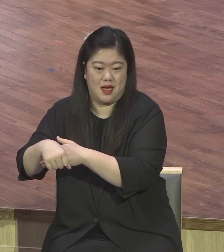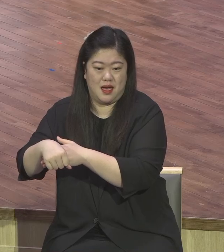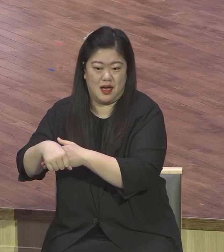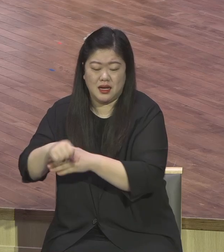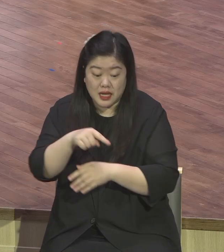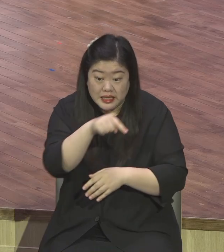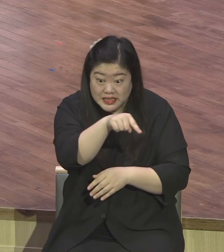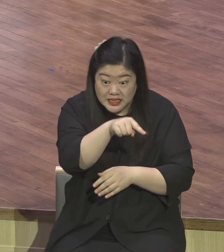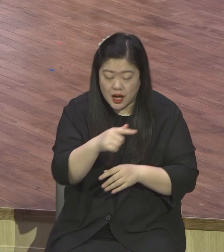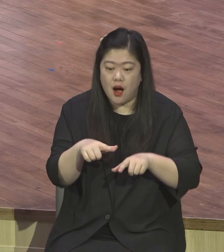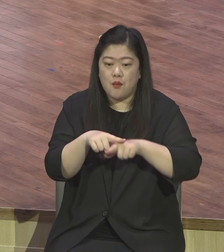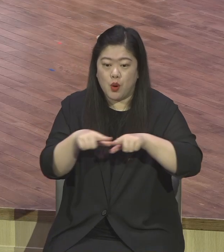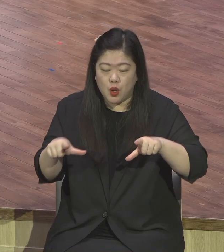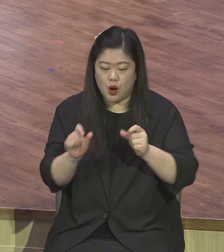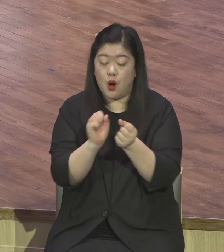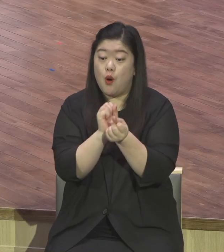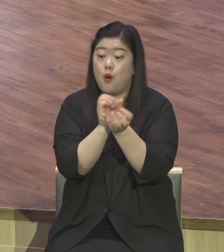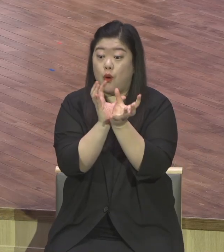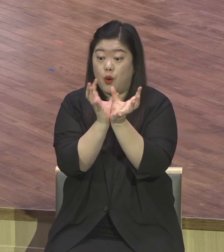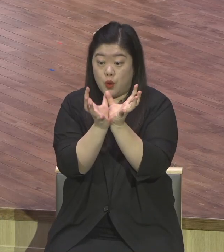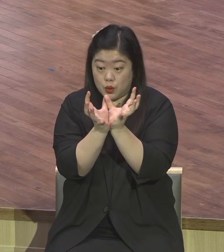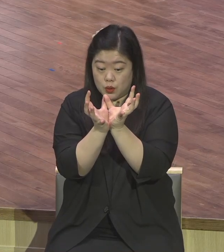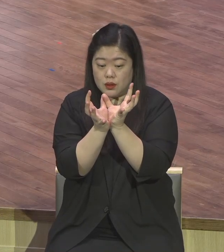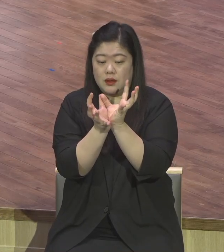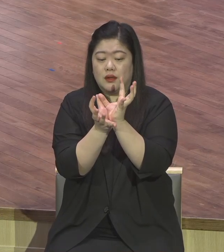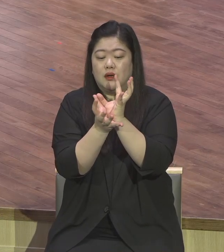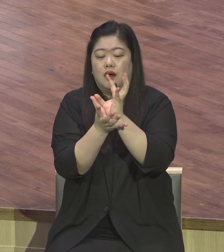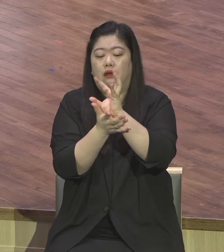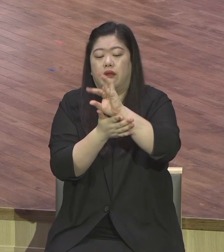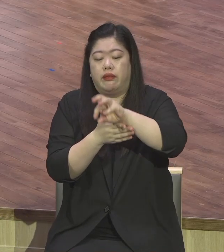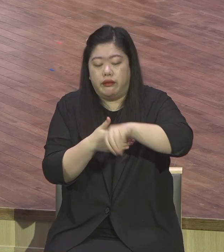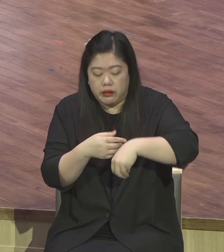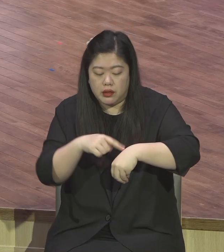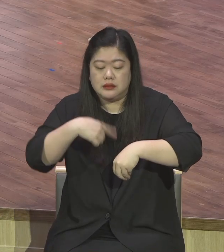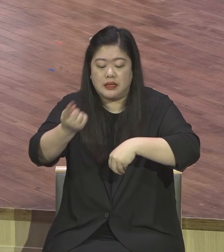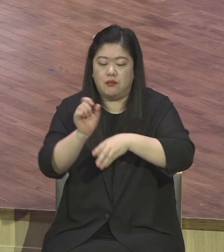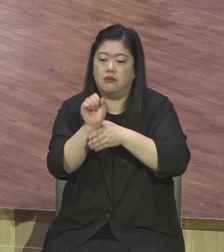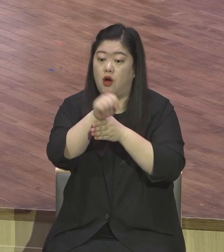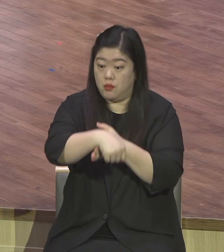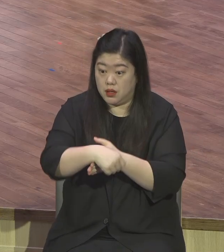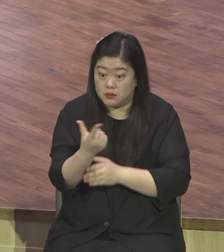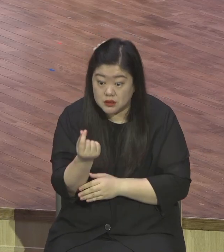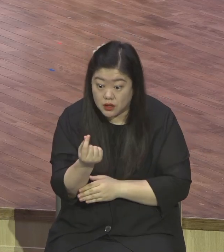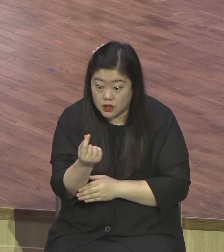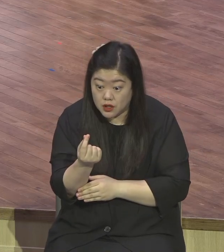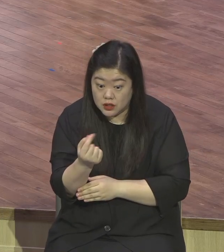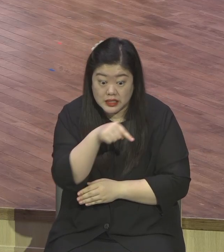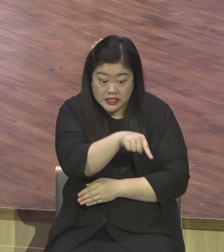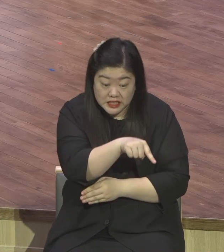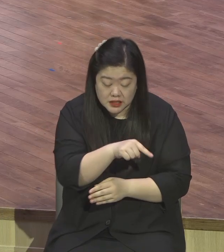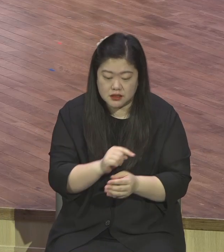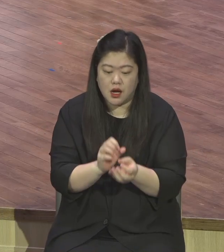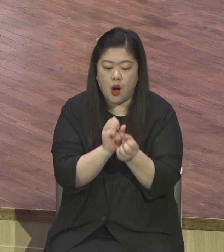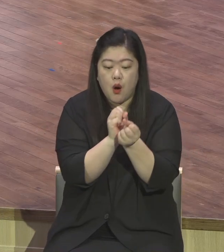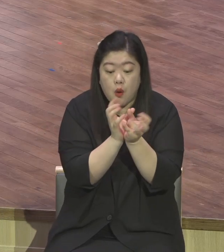너무 작아서 열매 안에 다 포함되어 있어서 잘 보이지 않아서 그렇게 불리는데 이 무화과나무는 무화과가